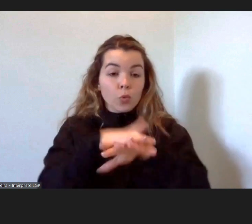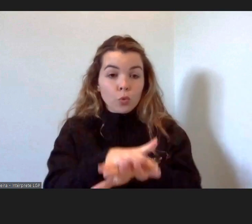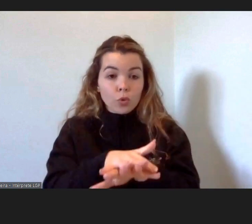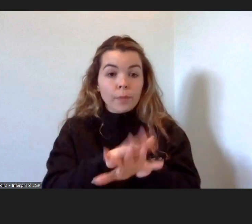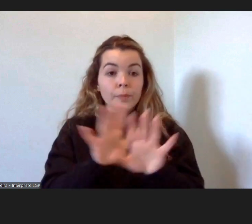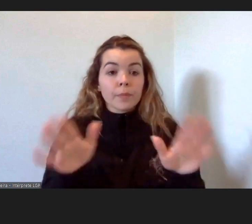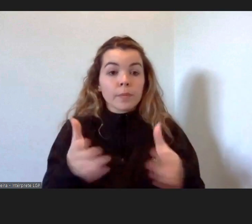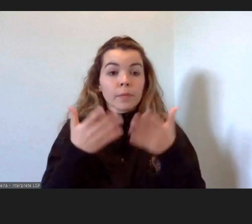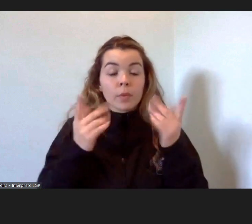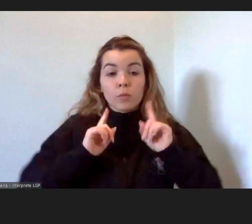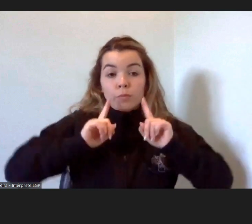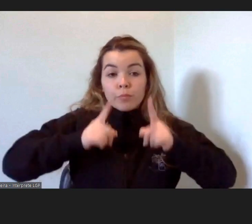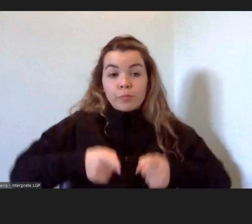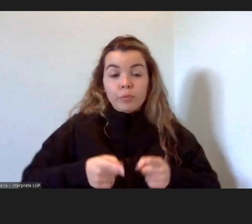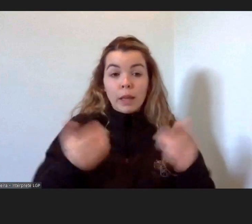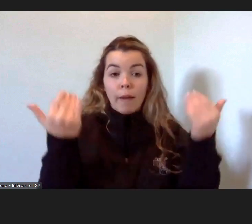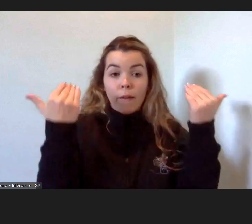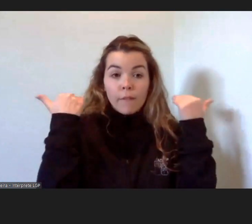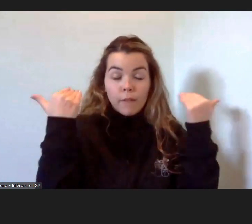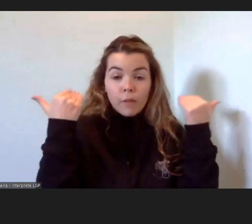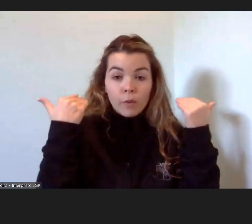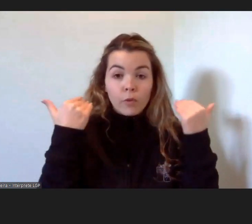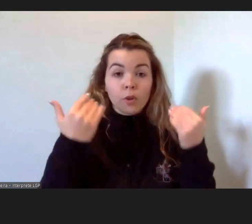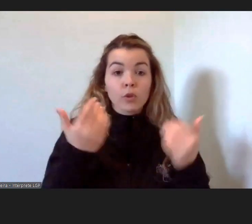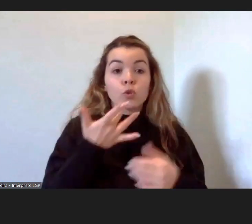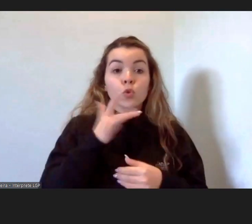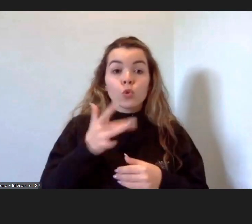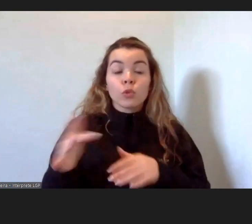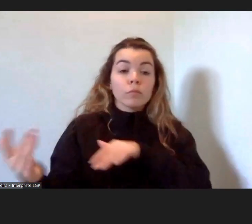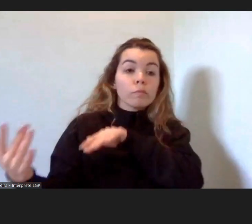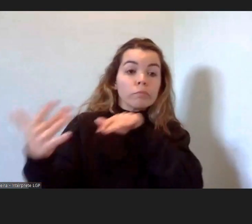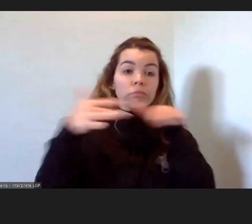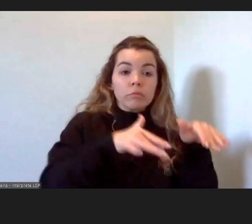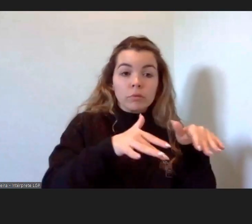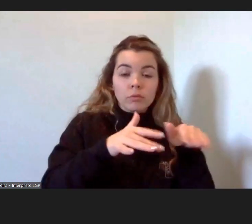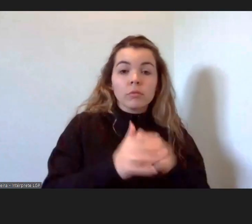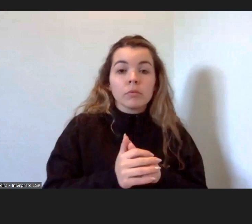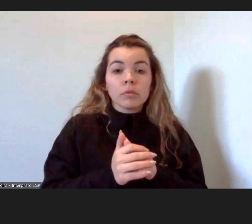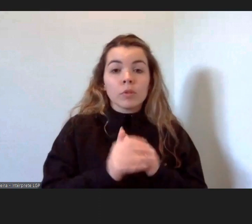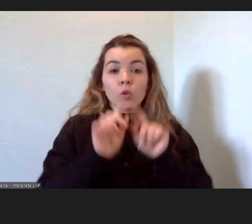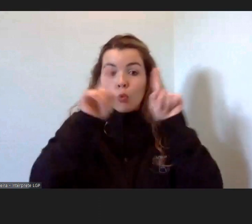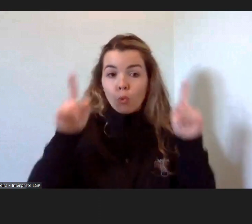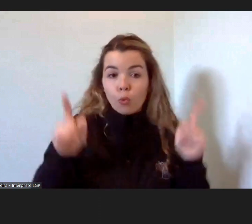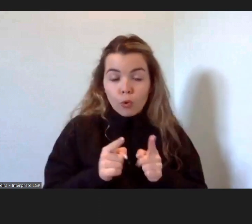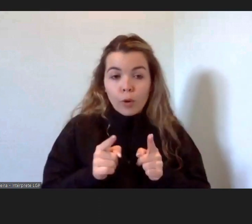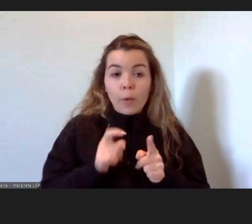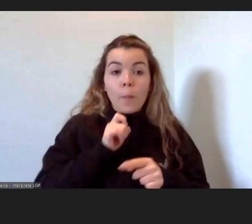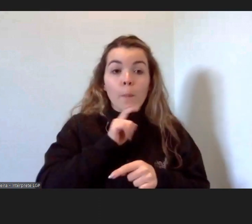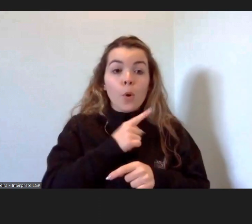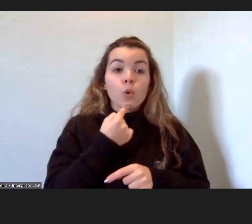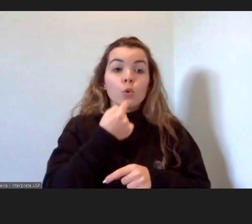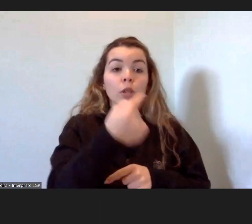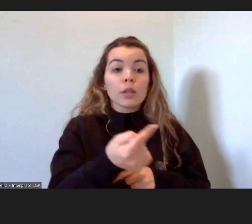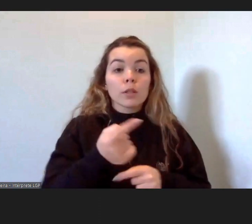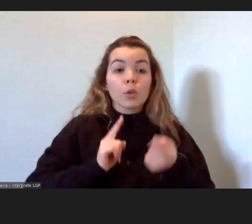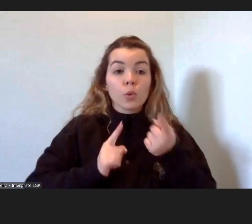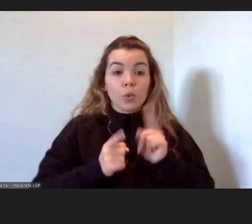relativamente aos dados das imigrações, sumariamente, posso referir que